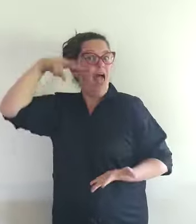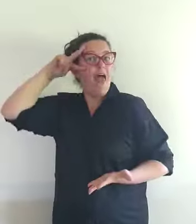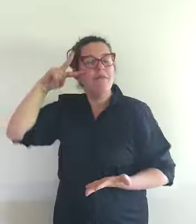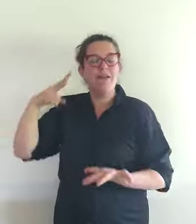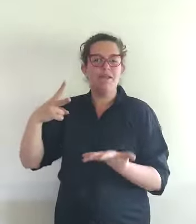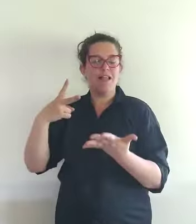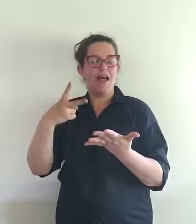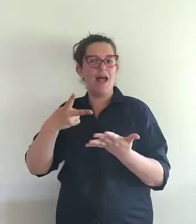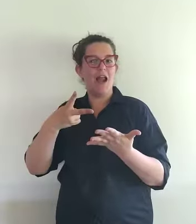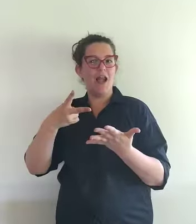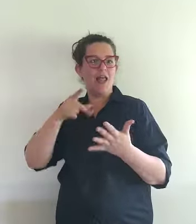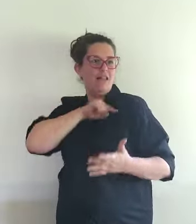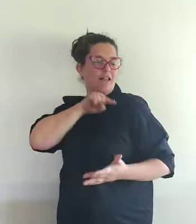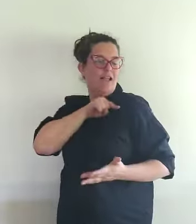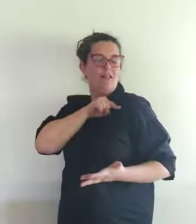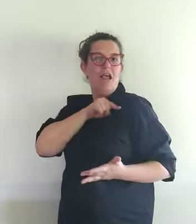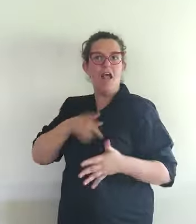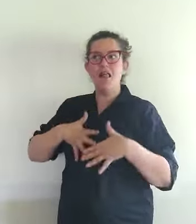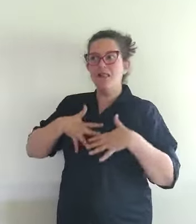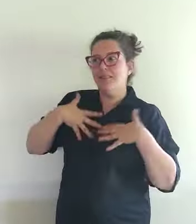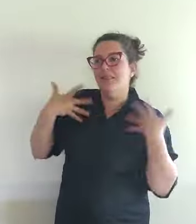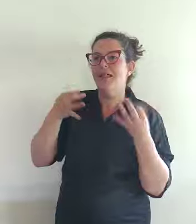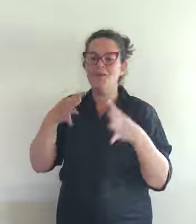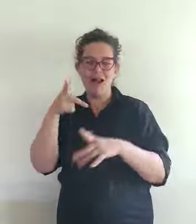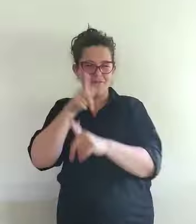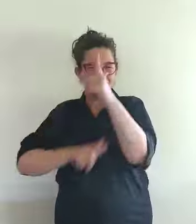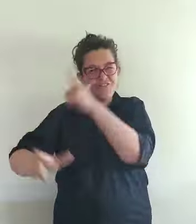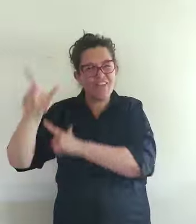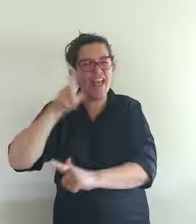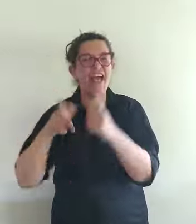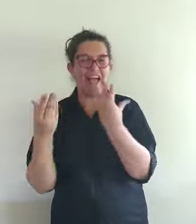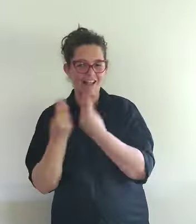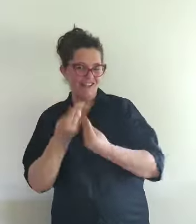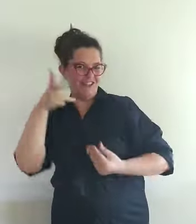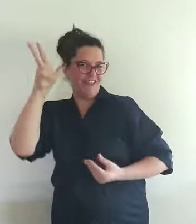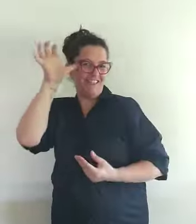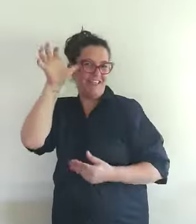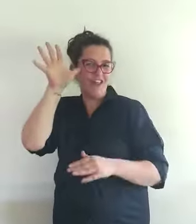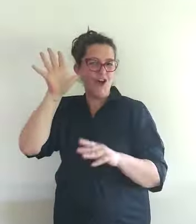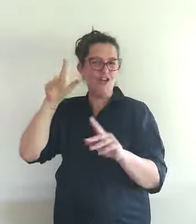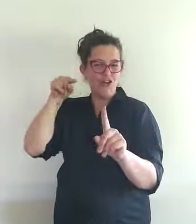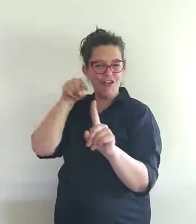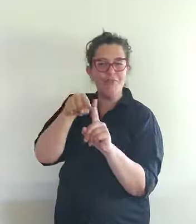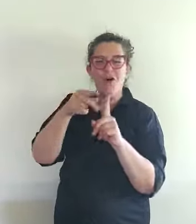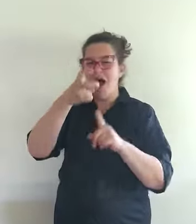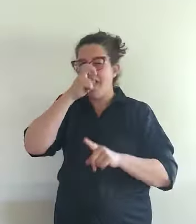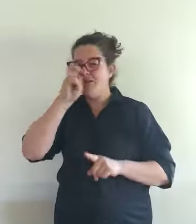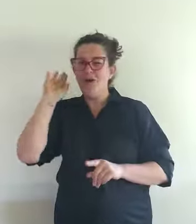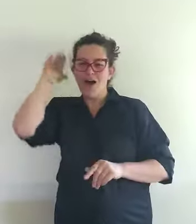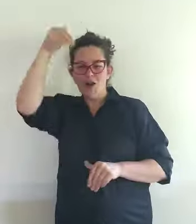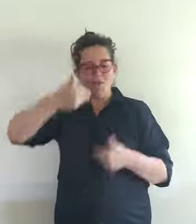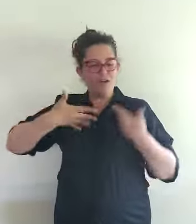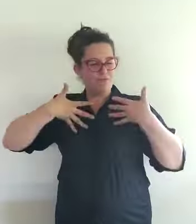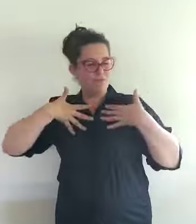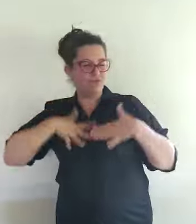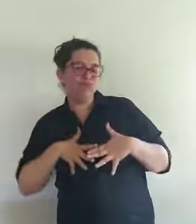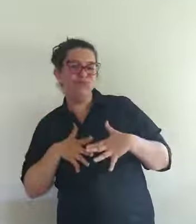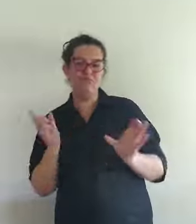mediante los sentidos a la antigua Roma. Que no te lo cuenten, ven a vivir el mundo